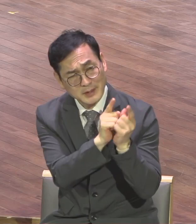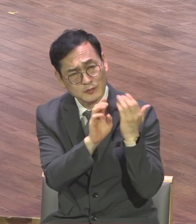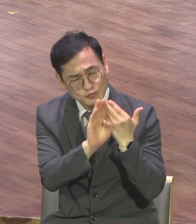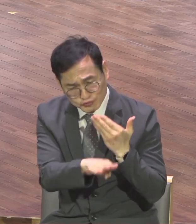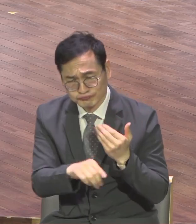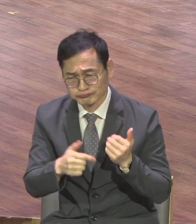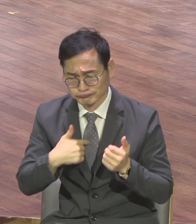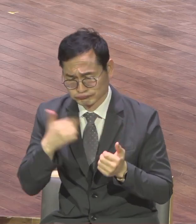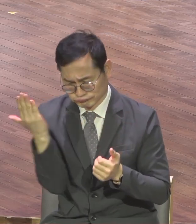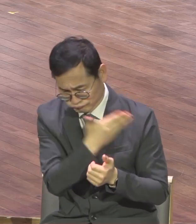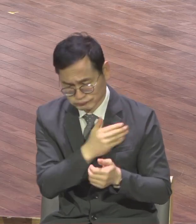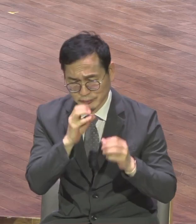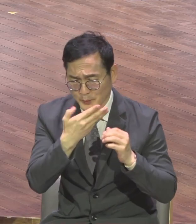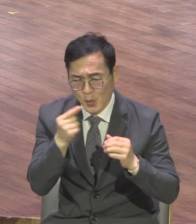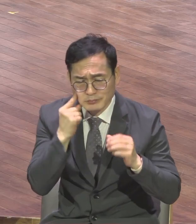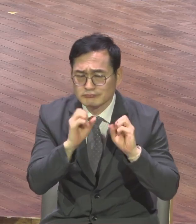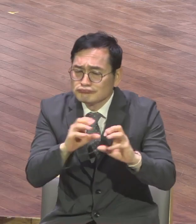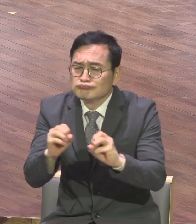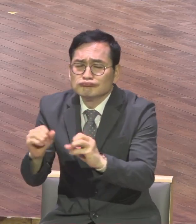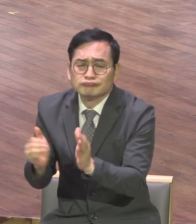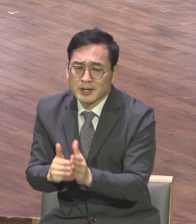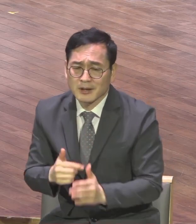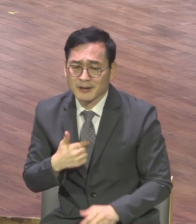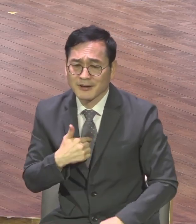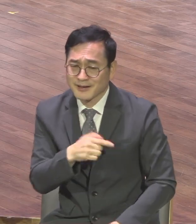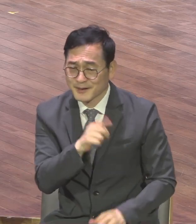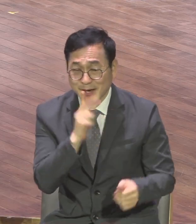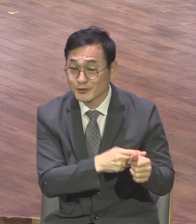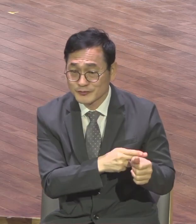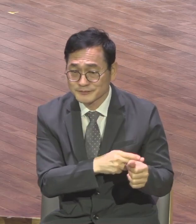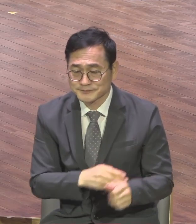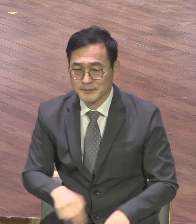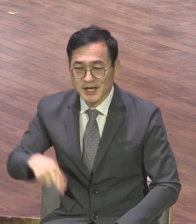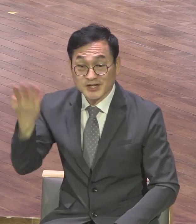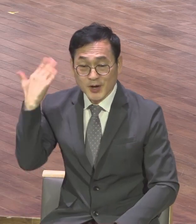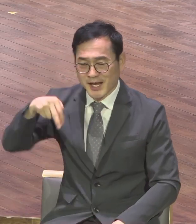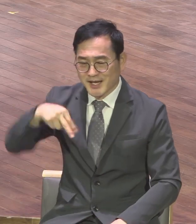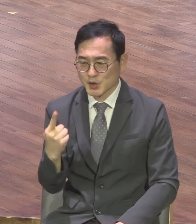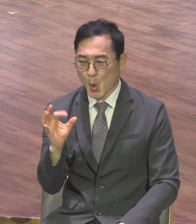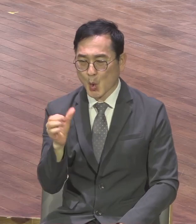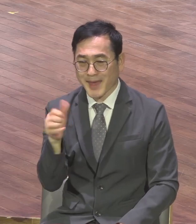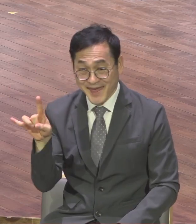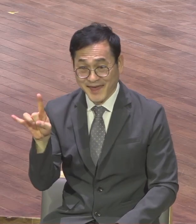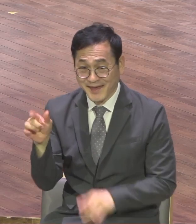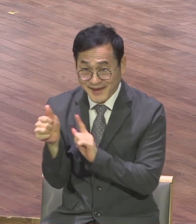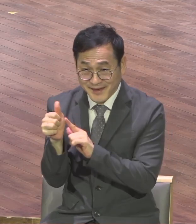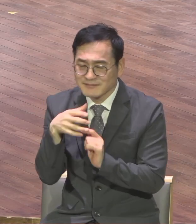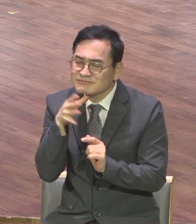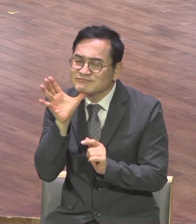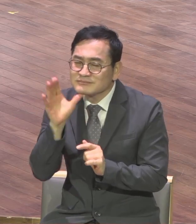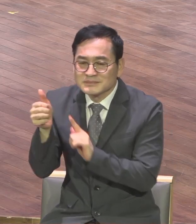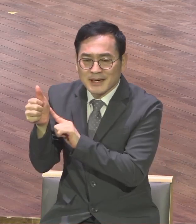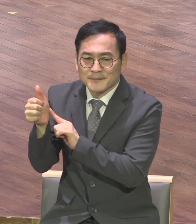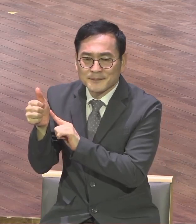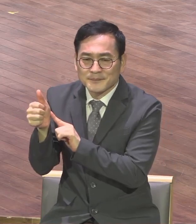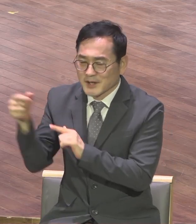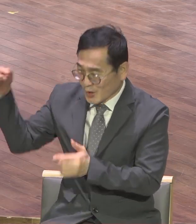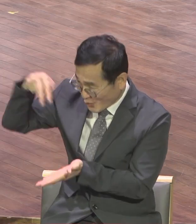송혜씨가 죽었습니다 송혜씨가 우리 교회에 공연하러 왔을 때 그때 90이 넘었습니다 90이 넘은